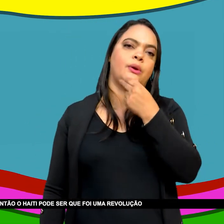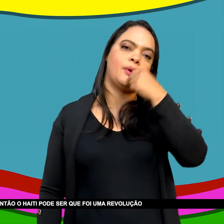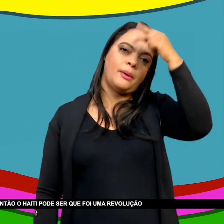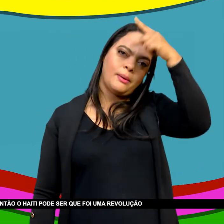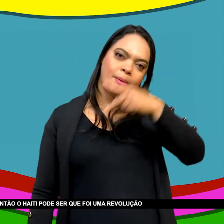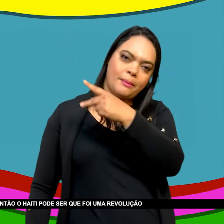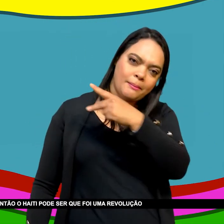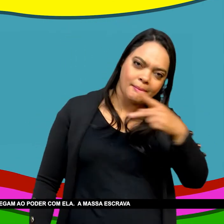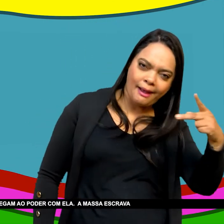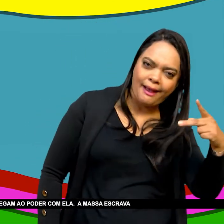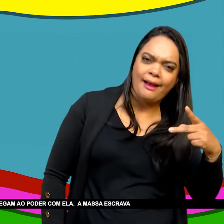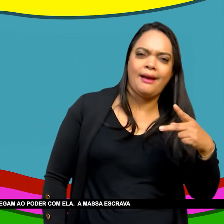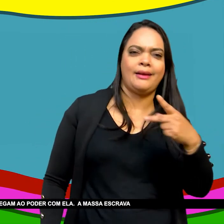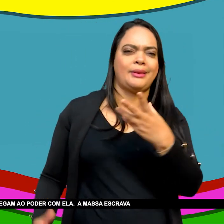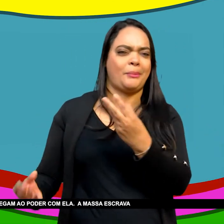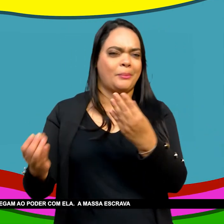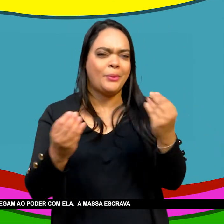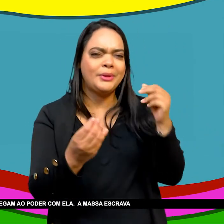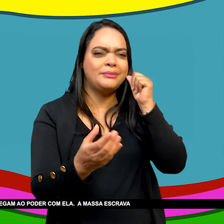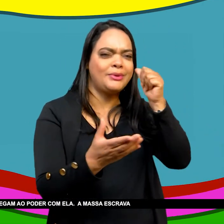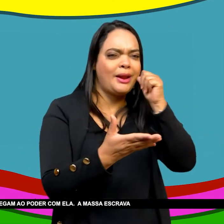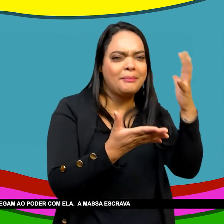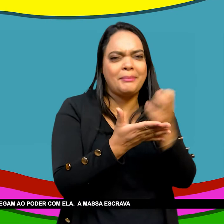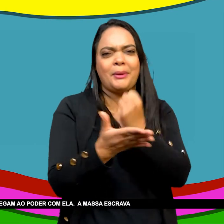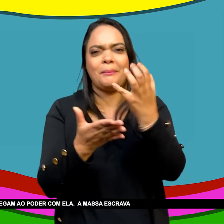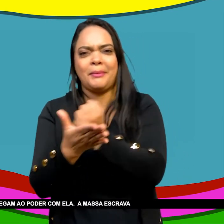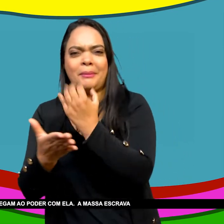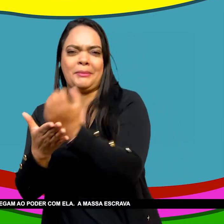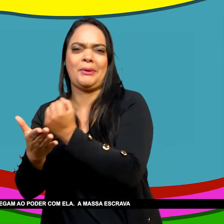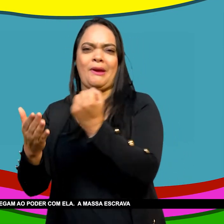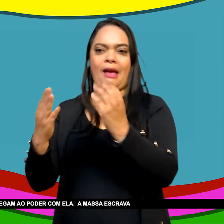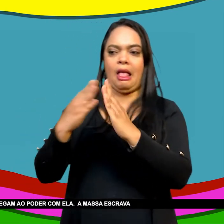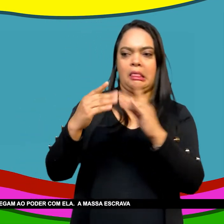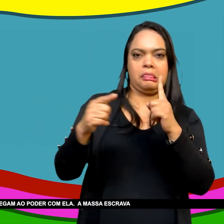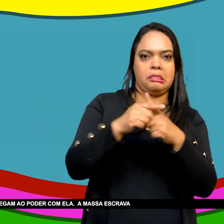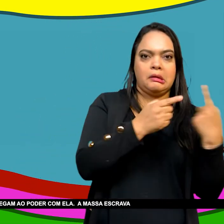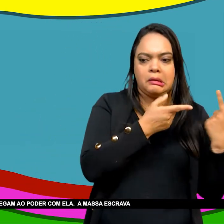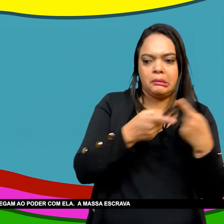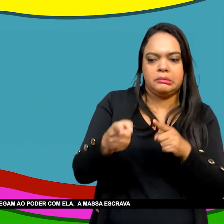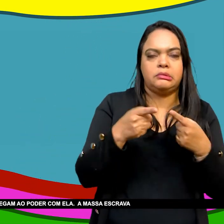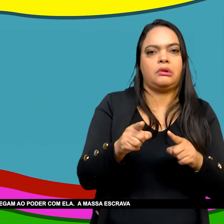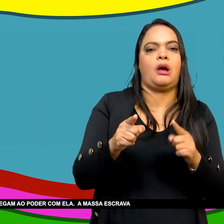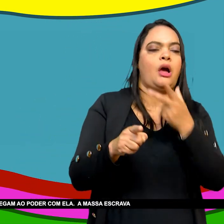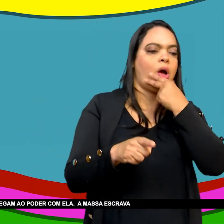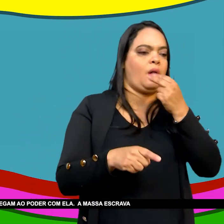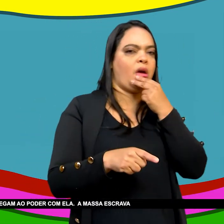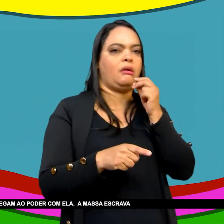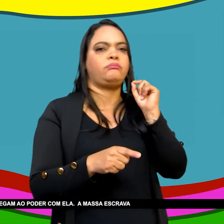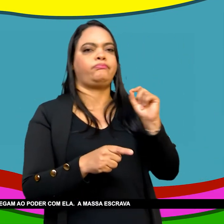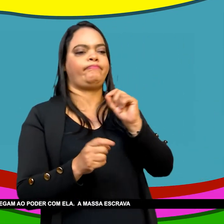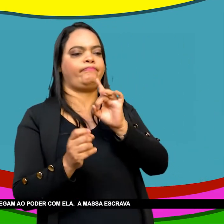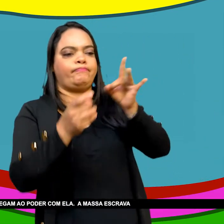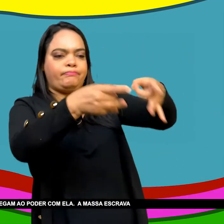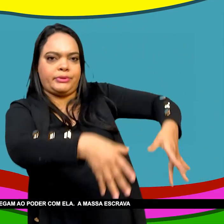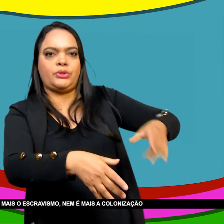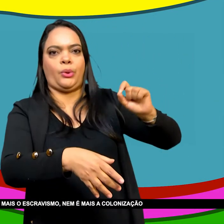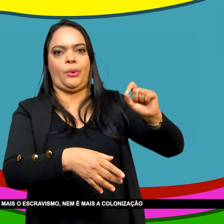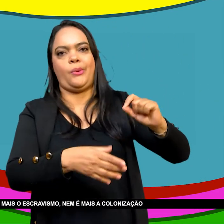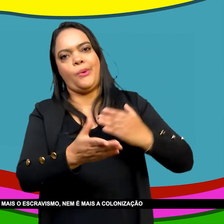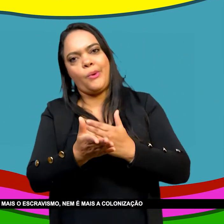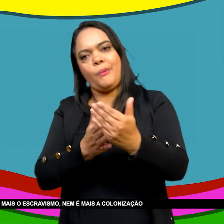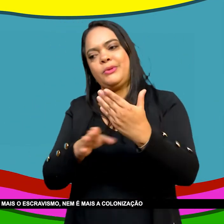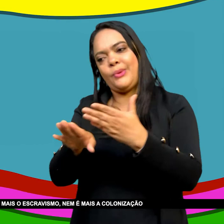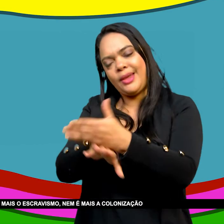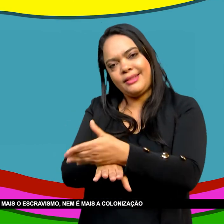dizer Que foi uma revolução Feita essencialmente Pelos escravos Mas eles não chegam Ao poder com ela A massa escrava